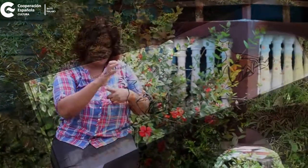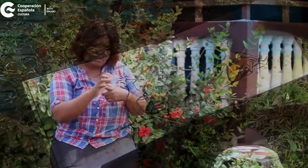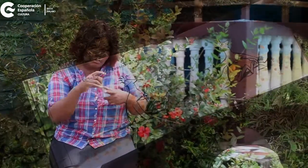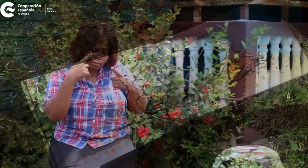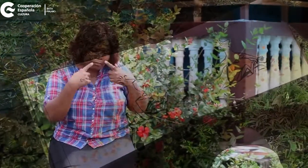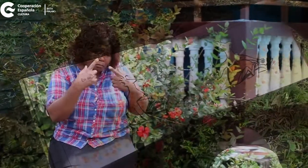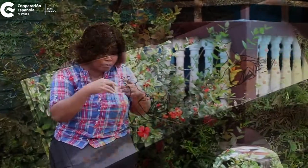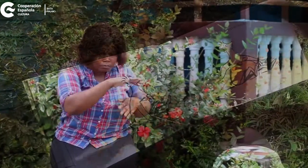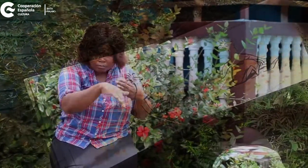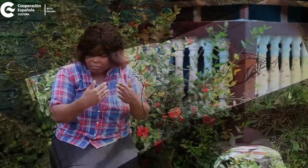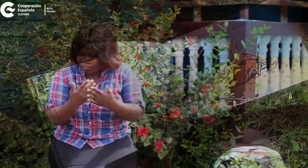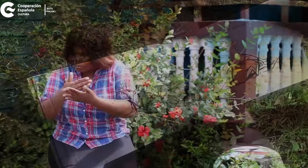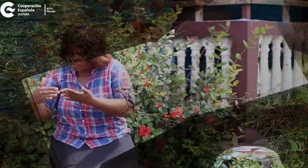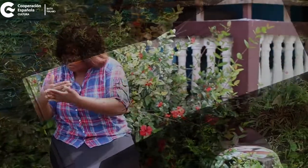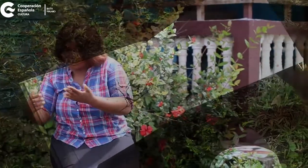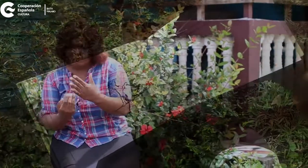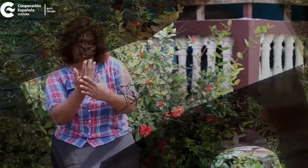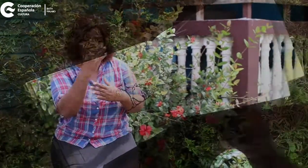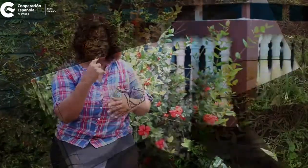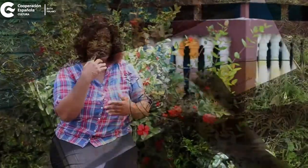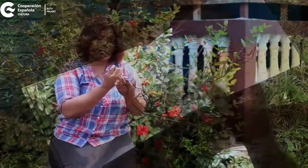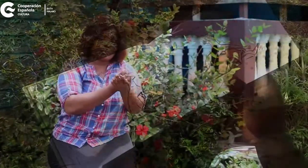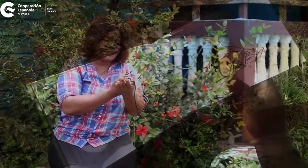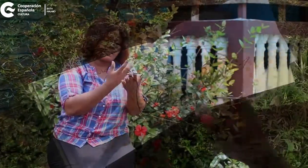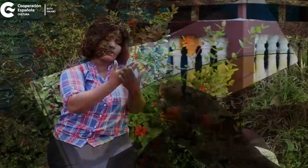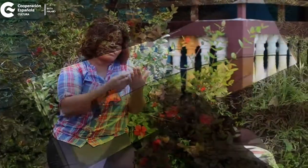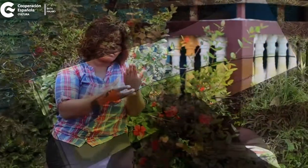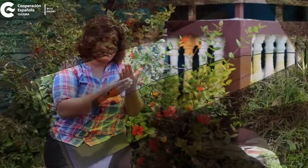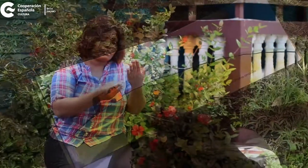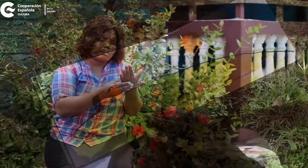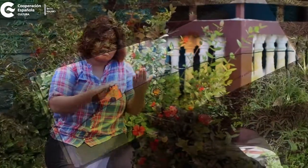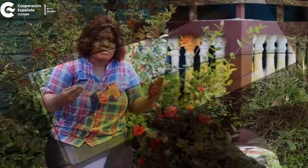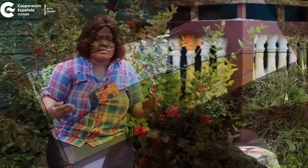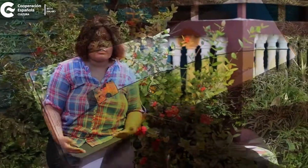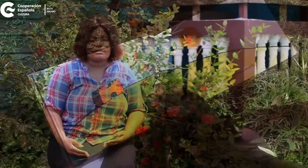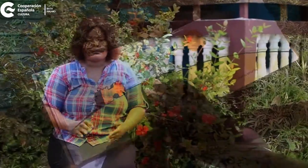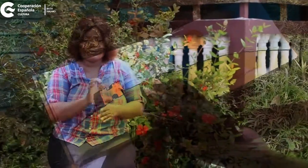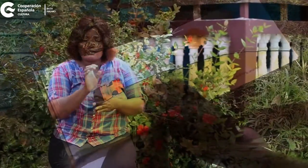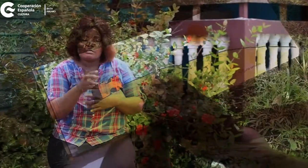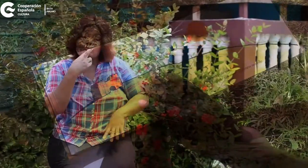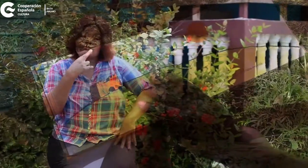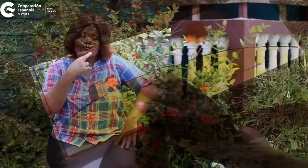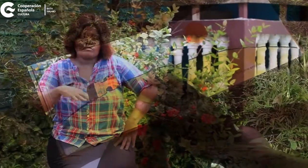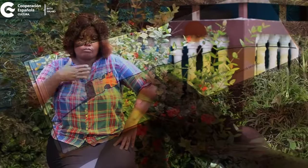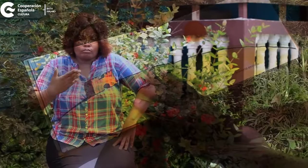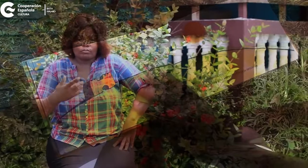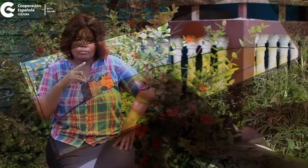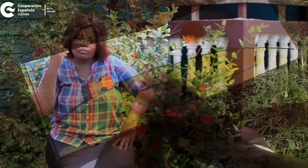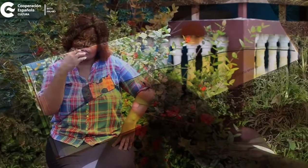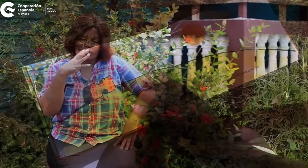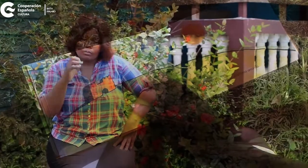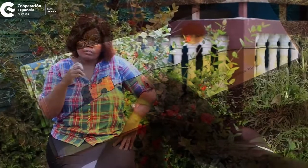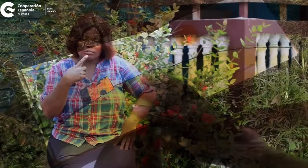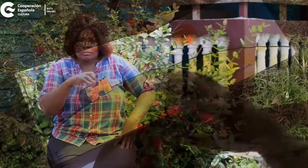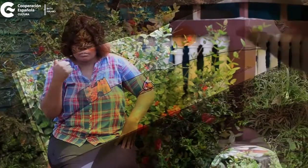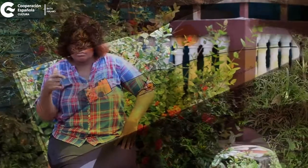lágrimas por todas partes y aparecieron nuevamente el azul suave, el indómito rojo, el cálido